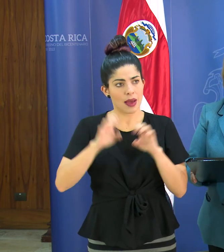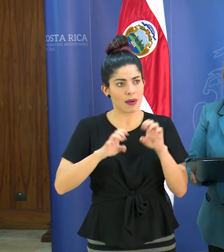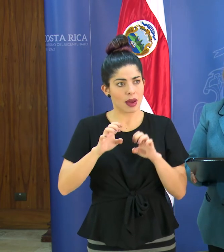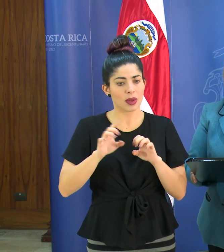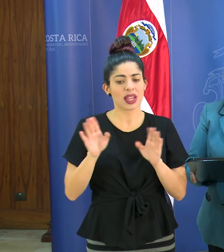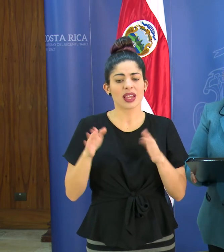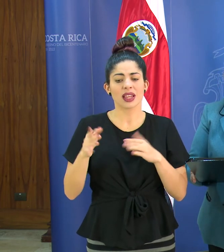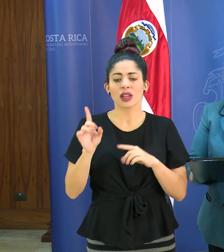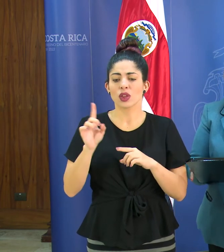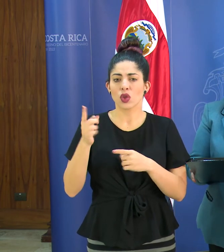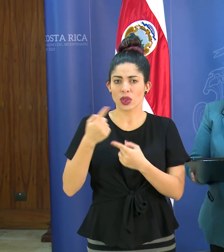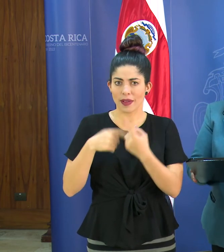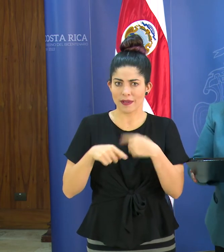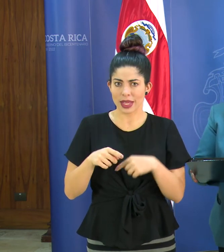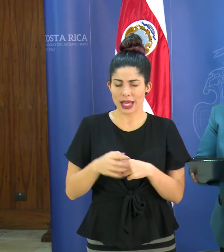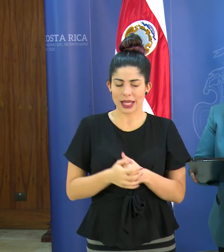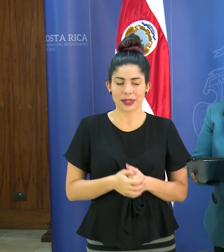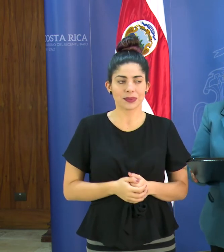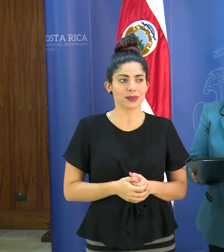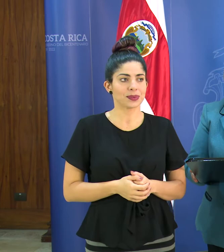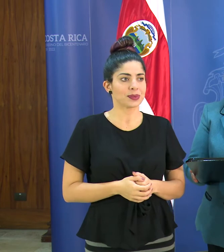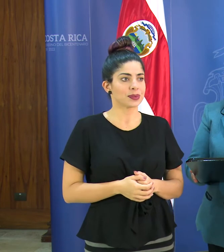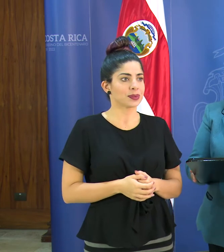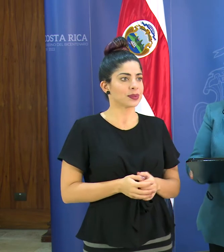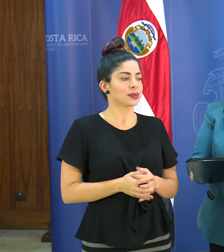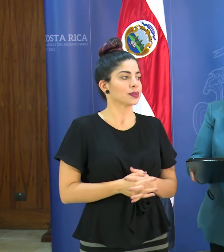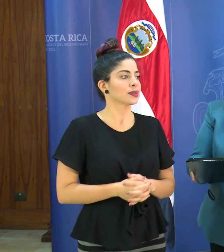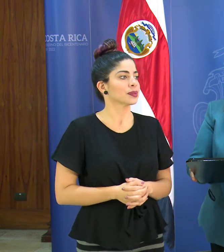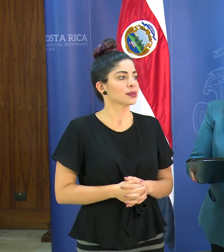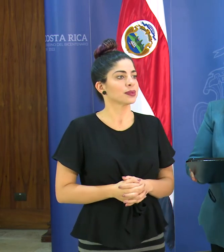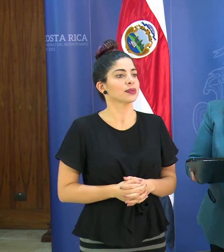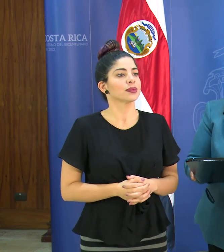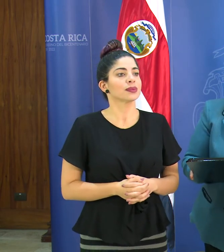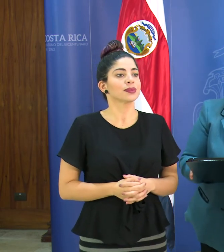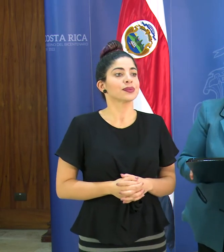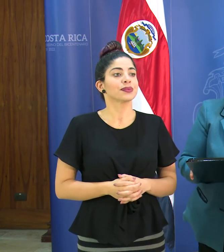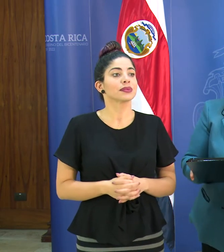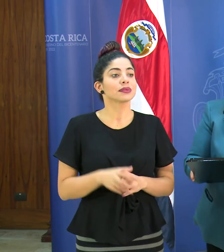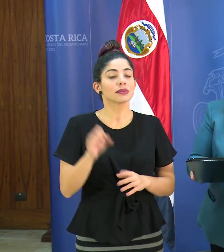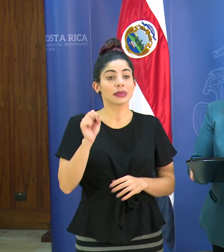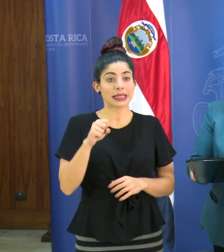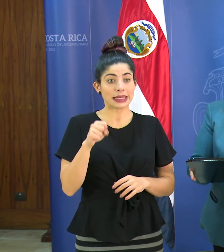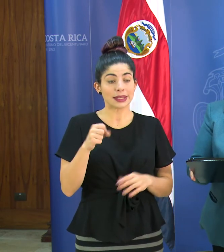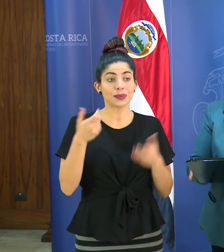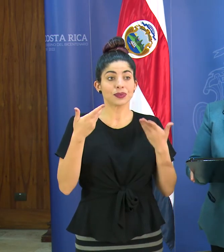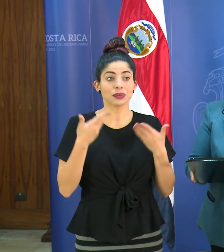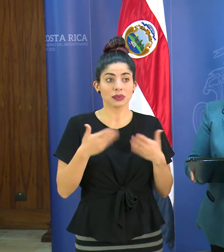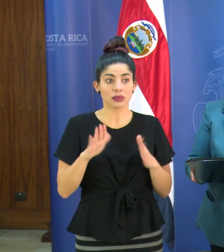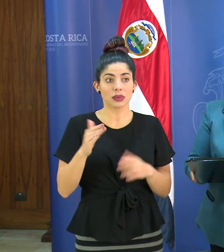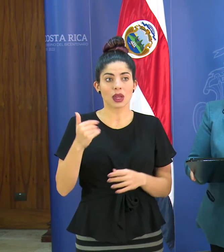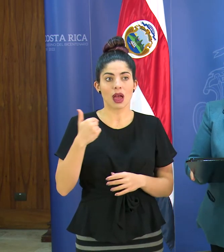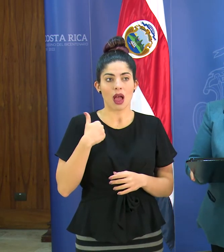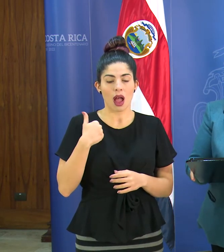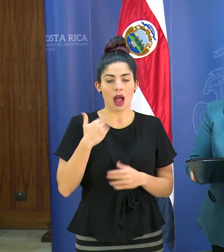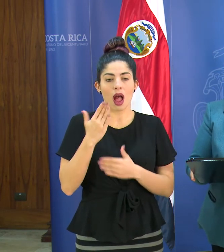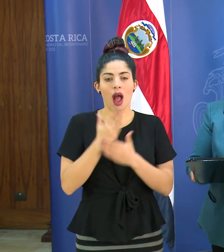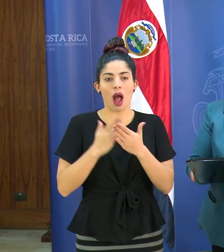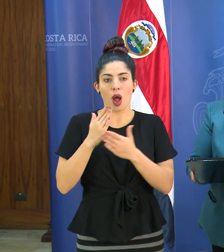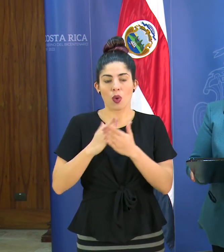vienen los kits o sería si sería don Román si hemos tenido algunas